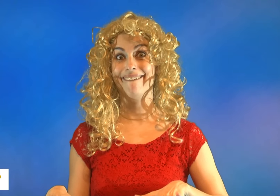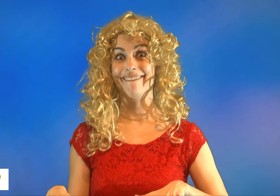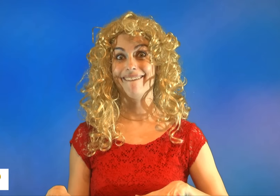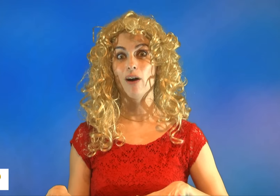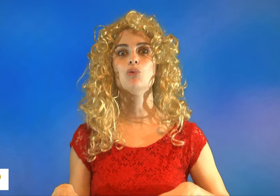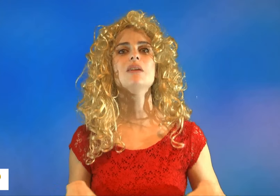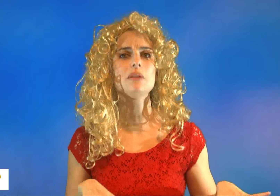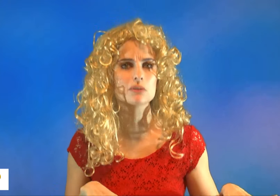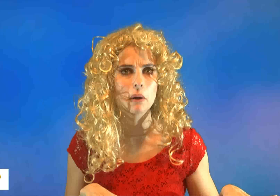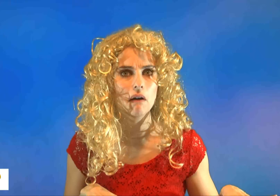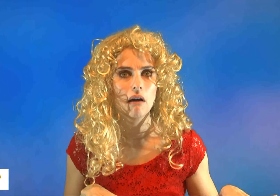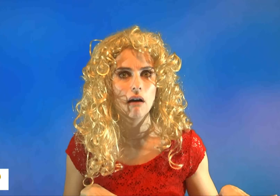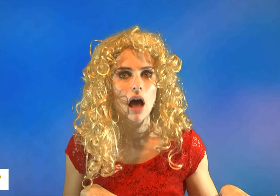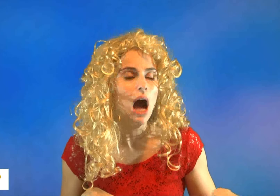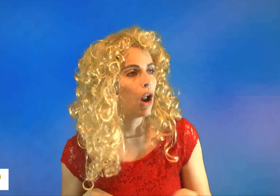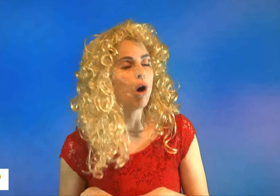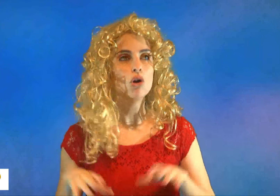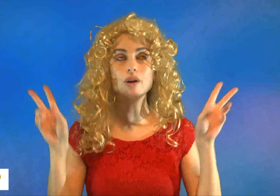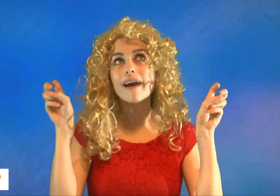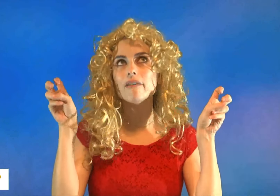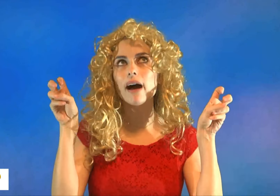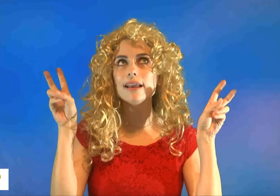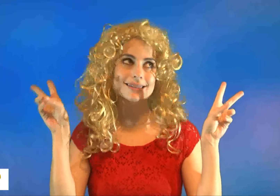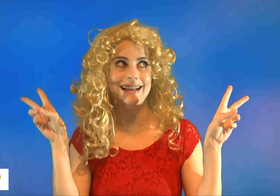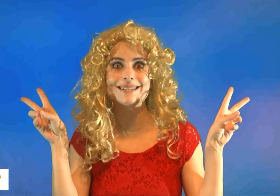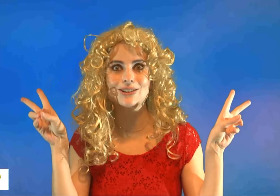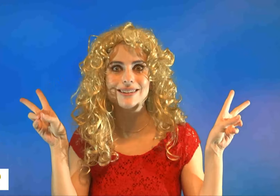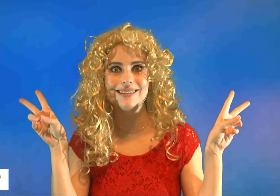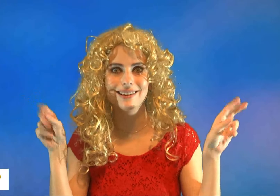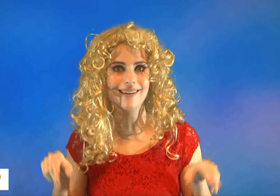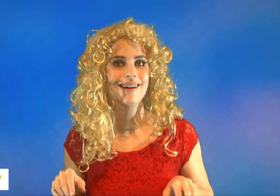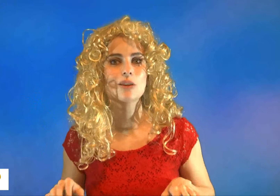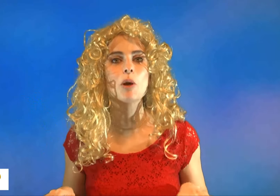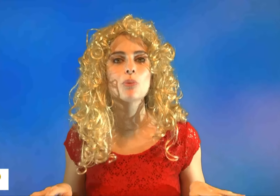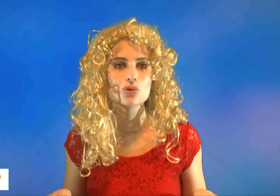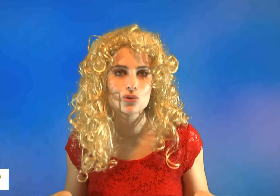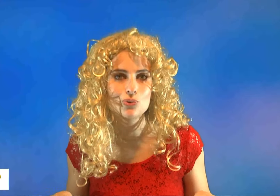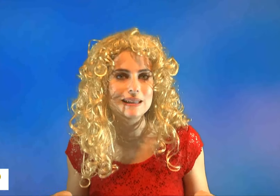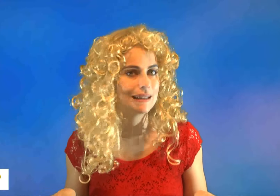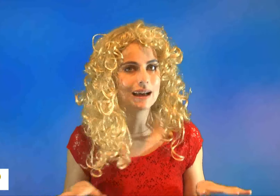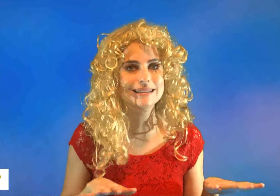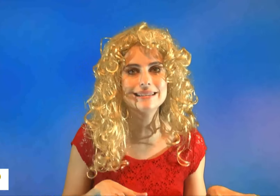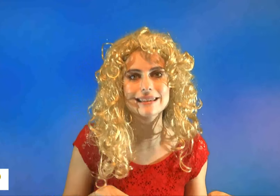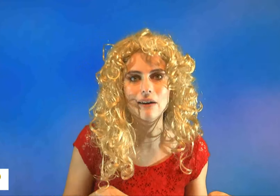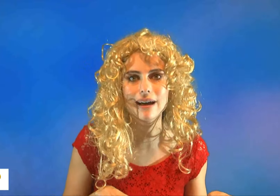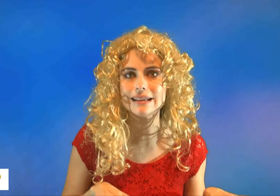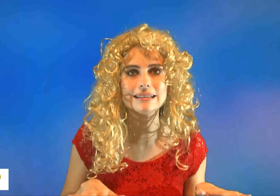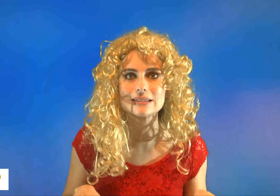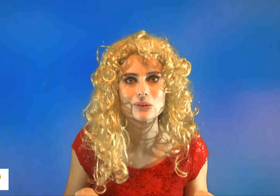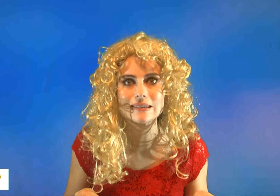au simplisme. Alors, le travail, c'est la santé. Non mais, pour celui qui n'a ni travail, ni santé.